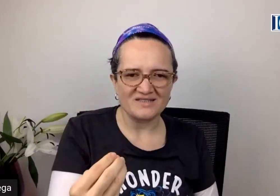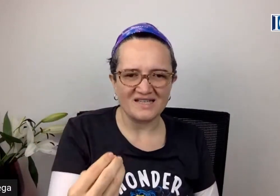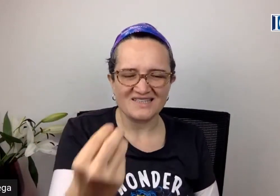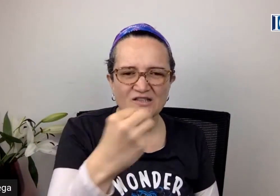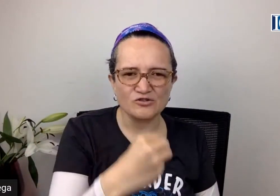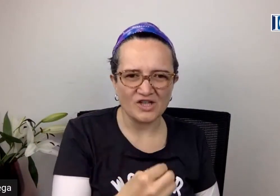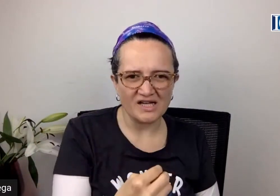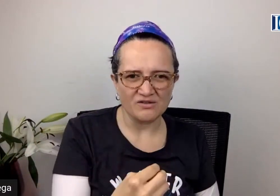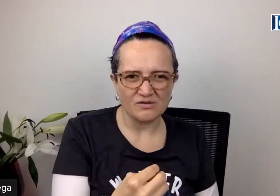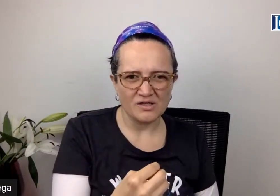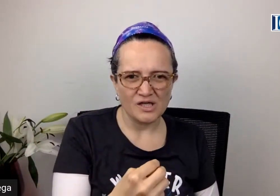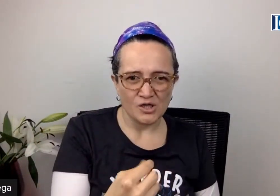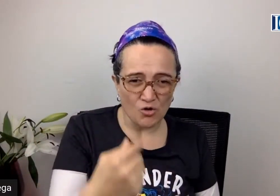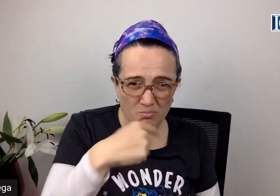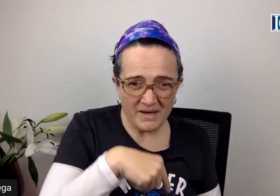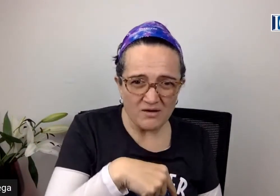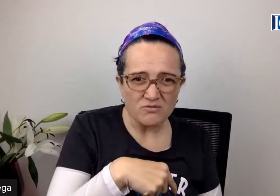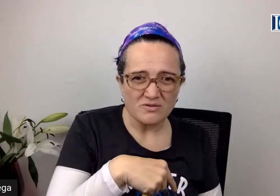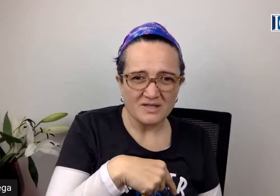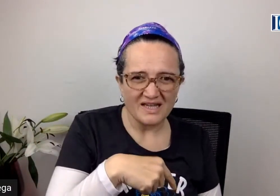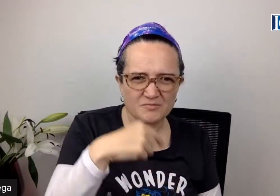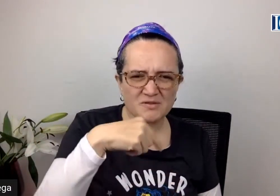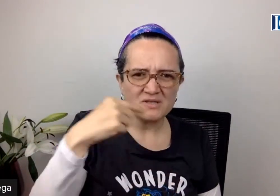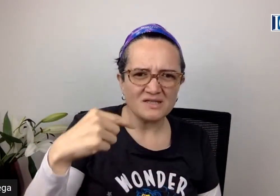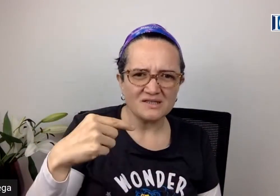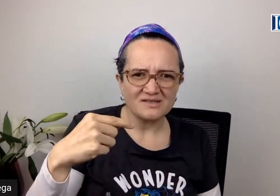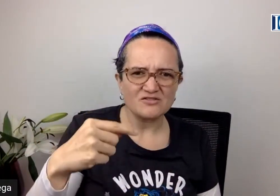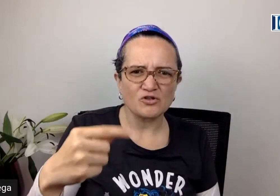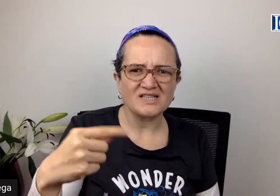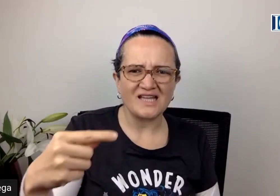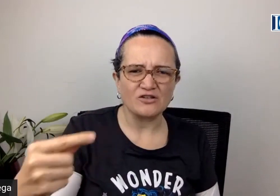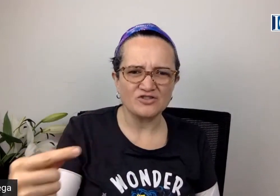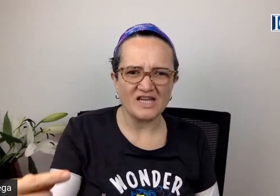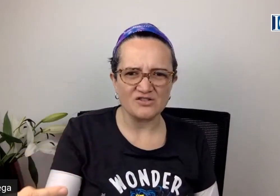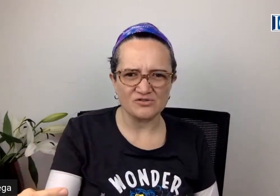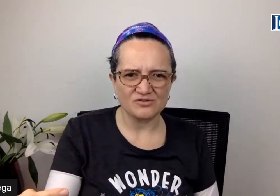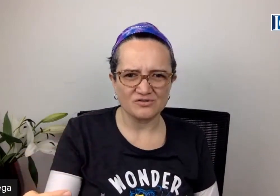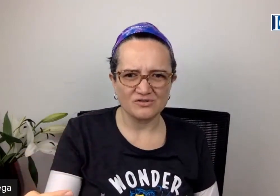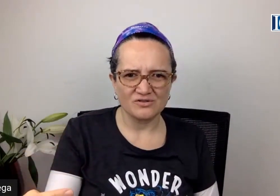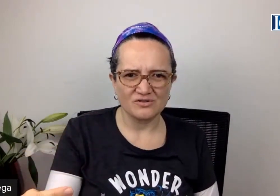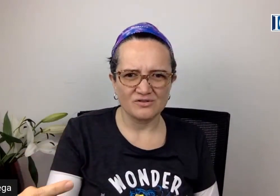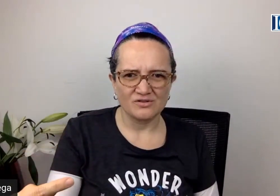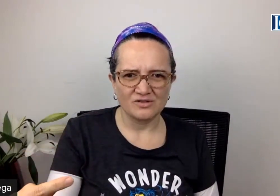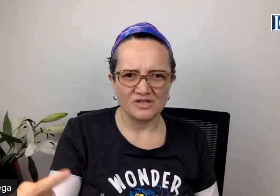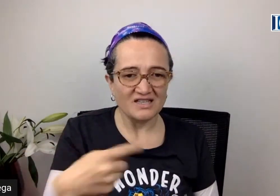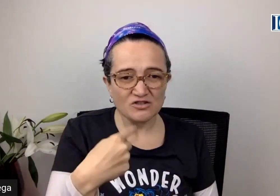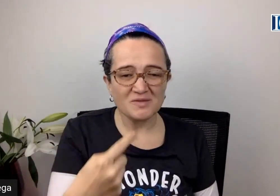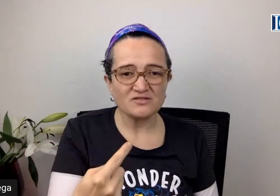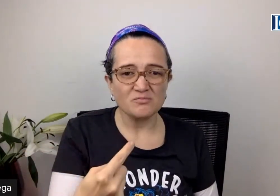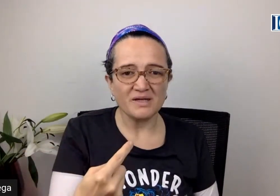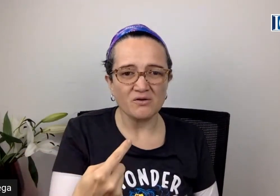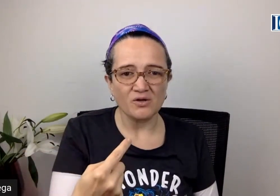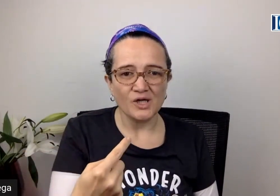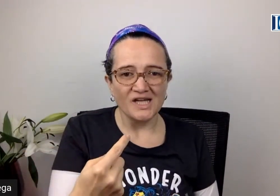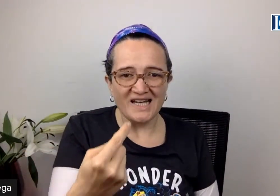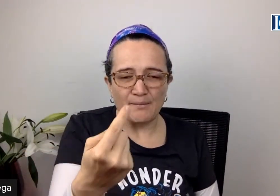hacer es al contrario complejo es vivir desconectados de ello eso es más complejo la